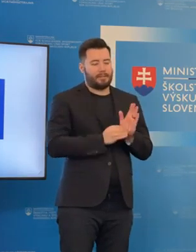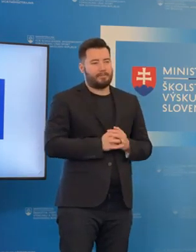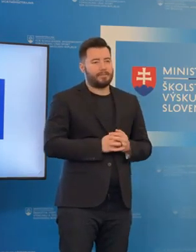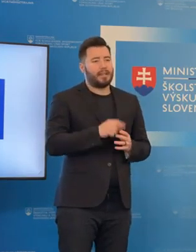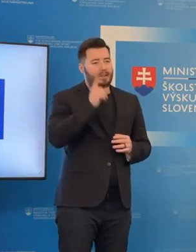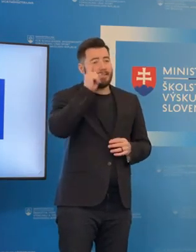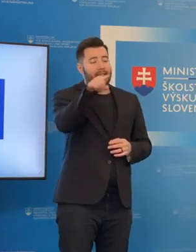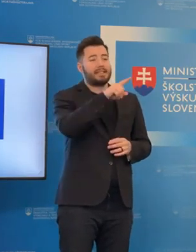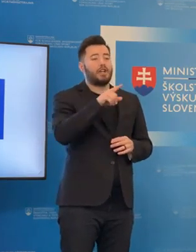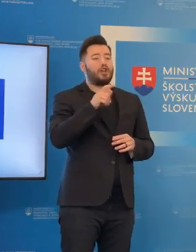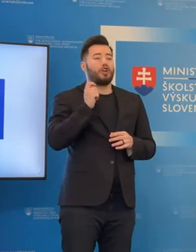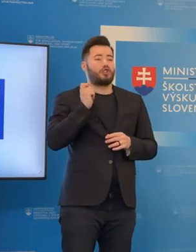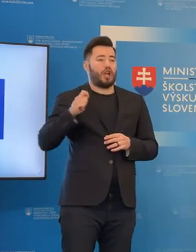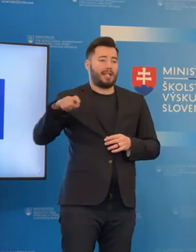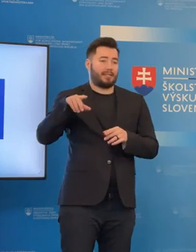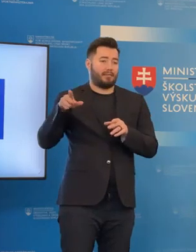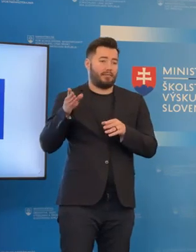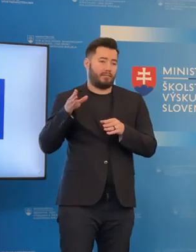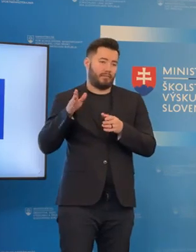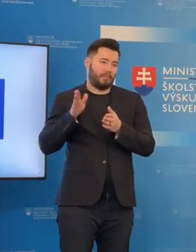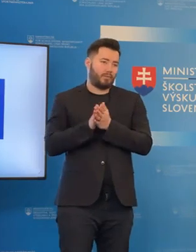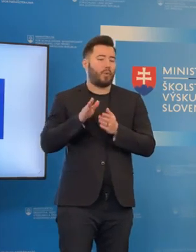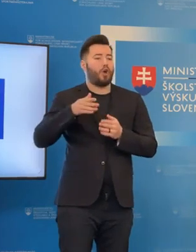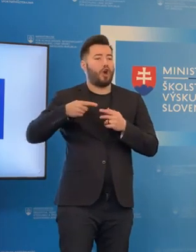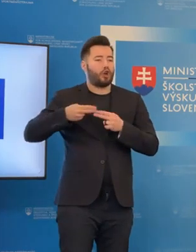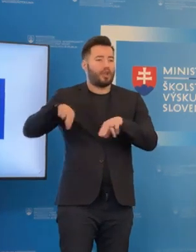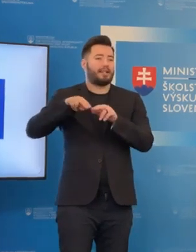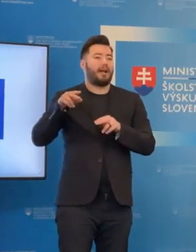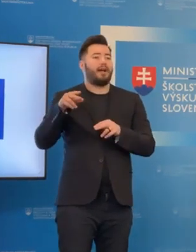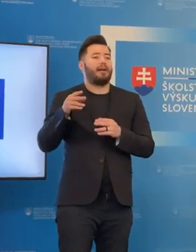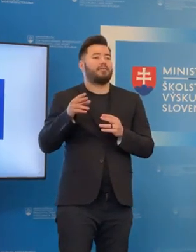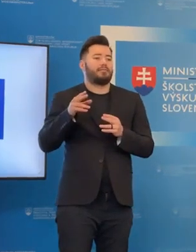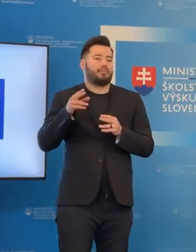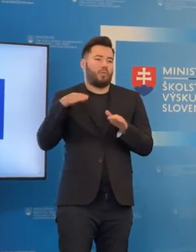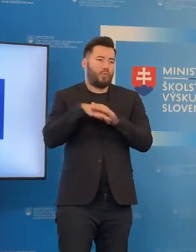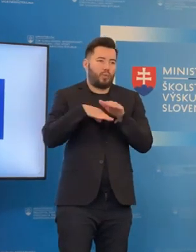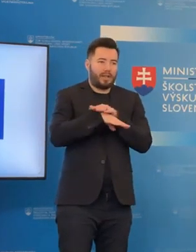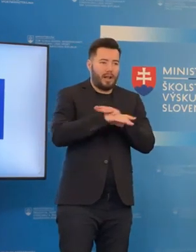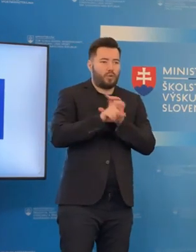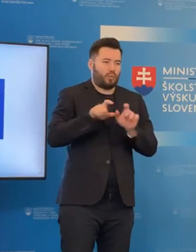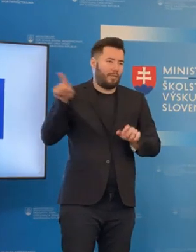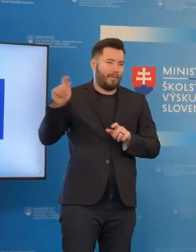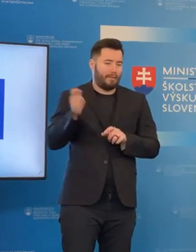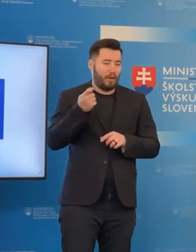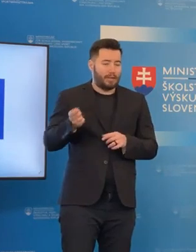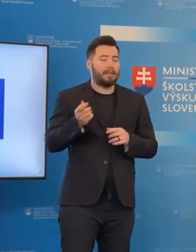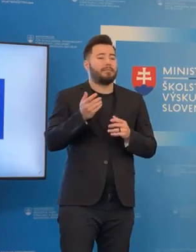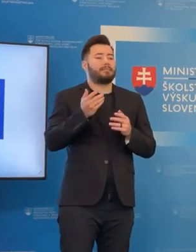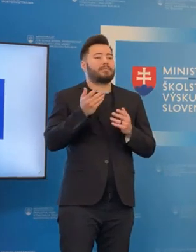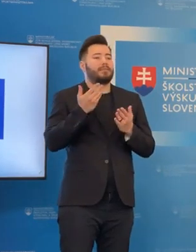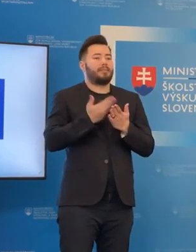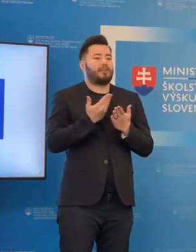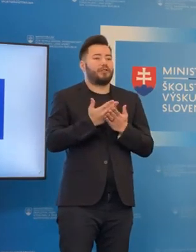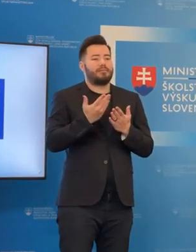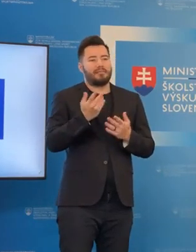a na Slovensko prišli bez čohokoľvek, nielen bez vecí, ktoré vlastne, ale aj pre nejakých tých základných